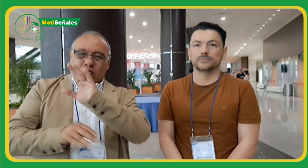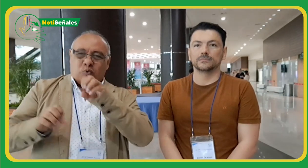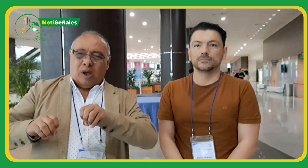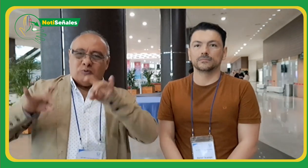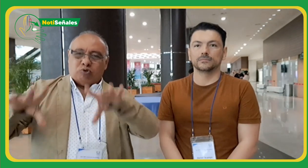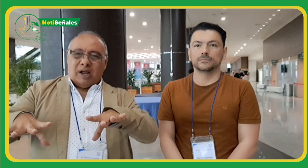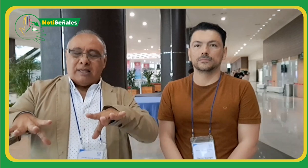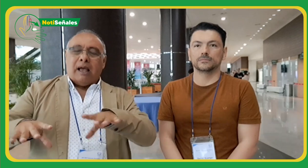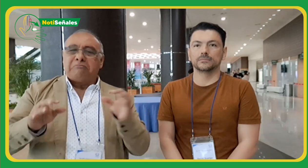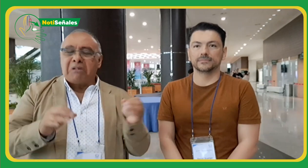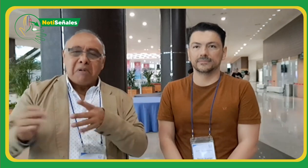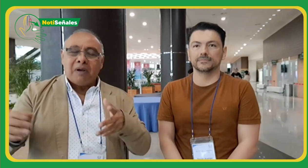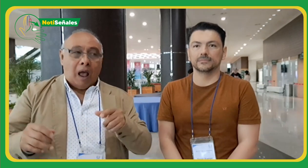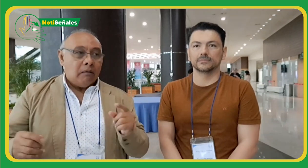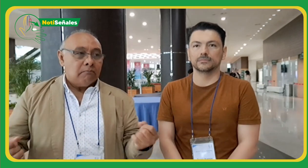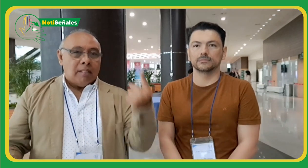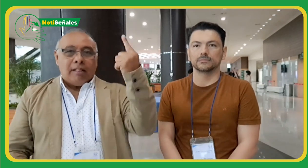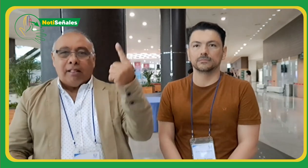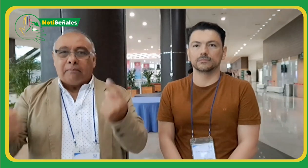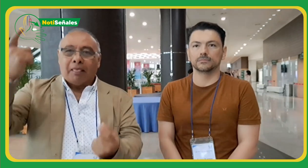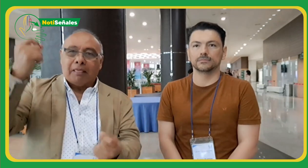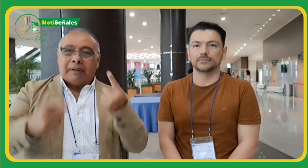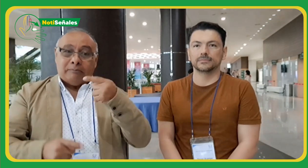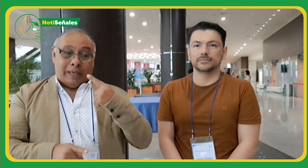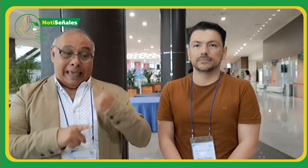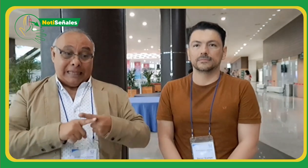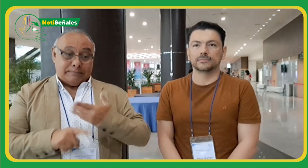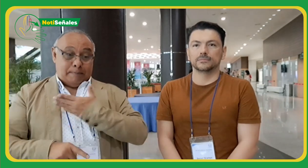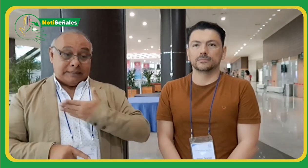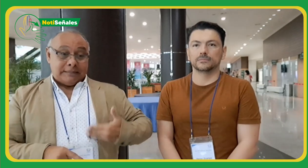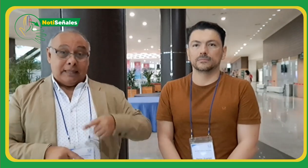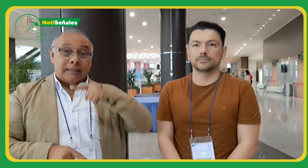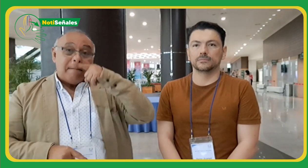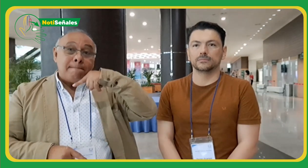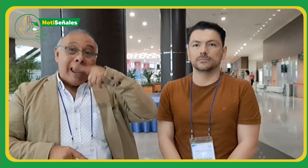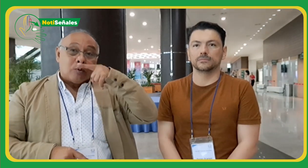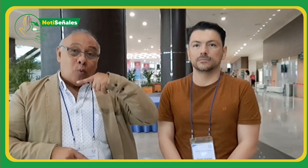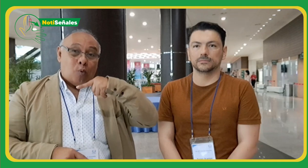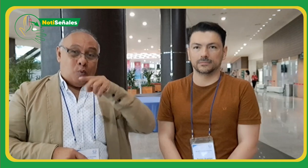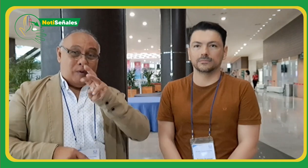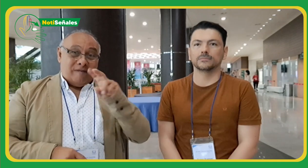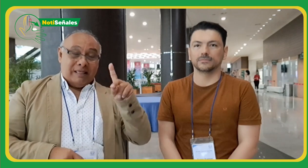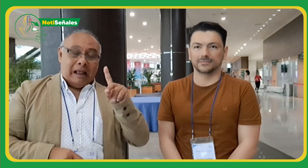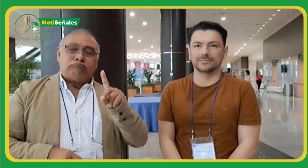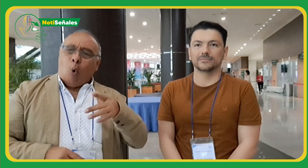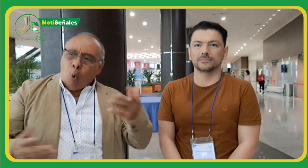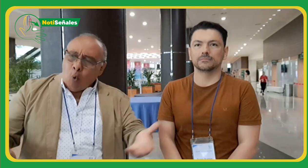con una entidad de Australia surgieron varias participaciones, entre ellas la del expresidente de la WFD,